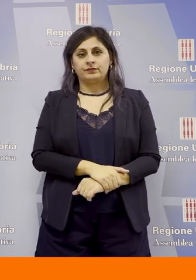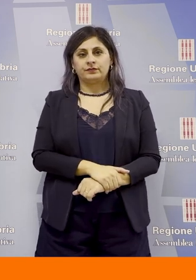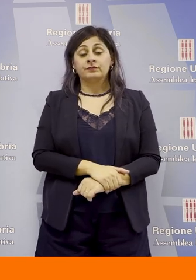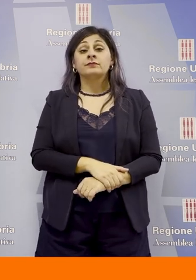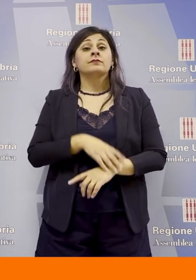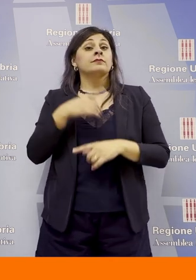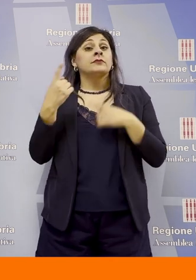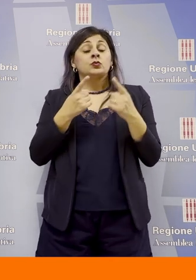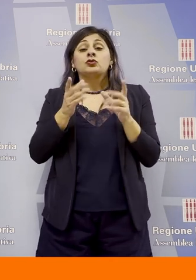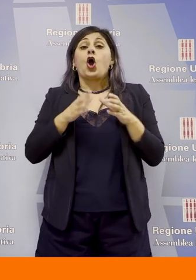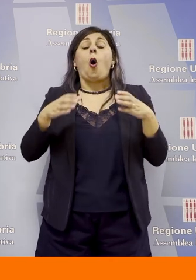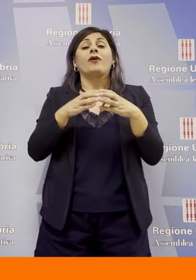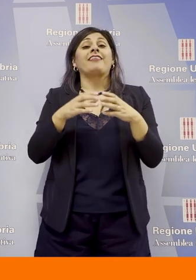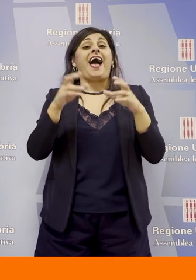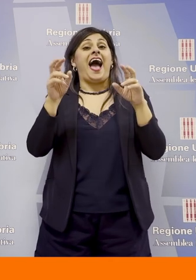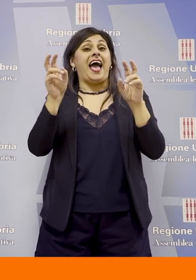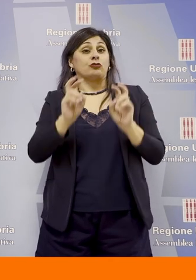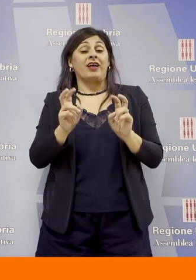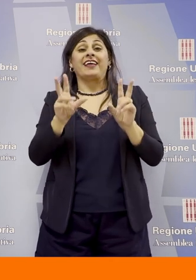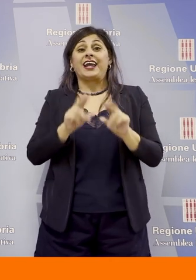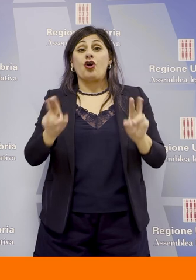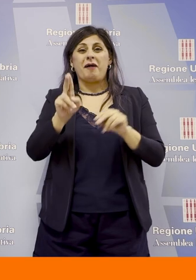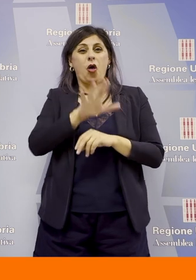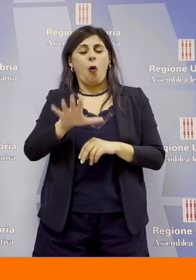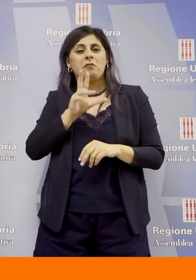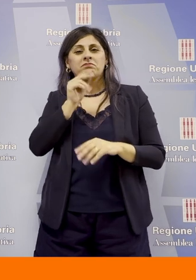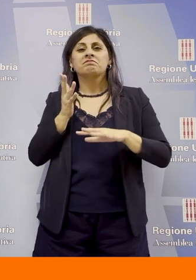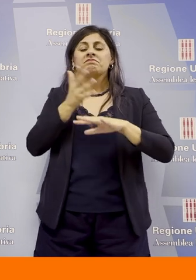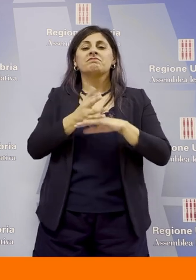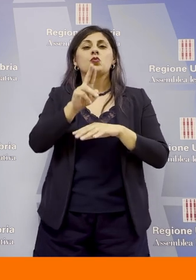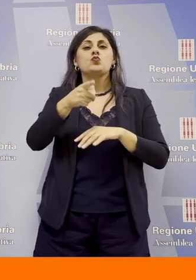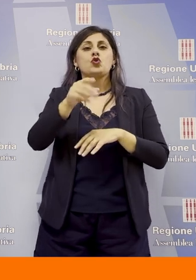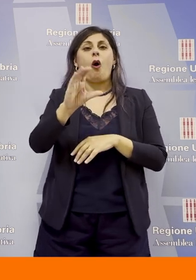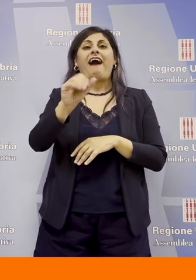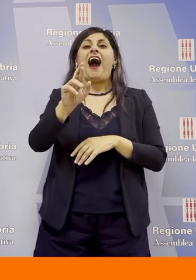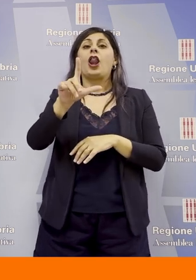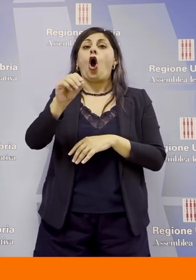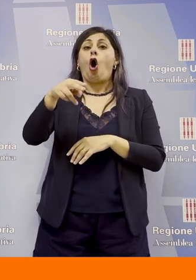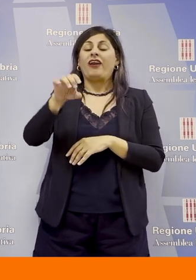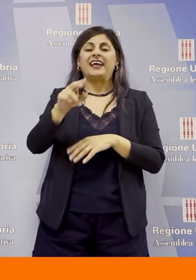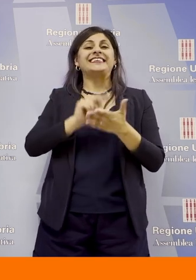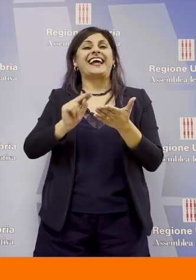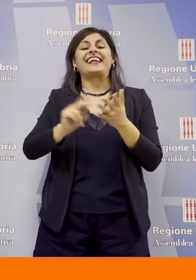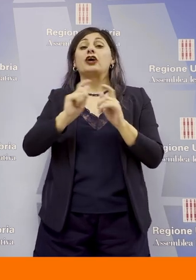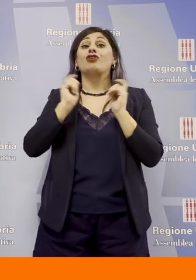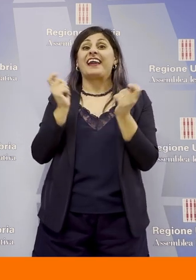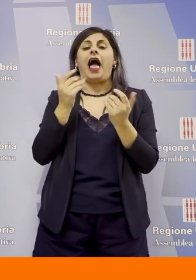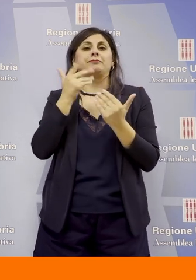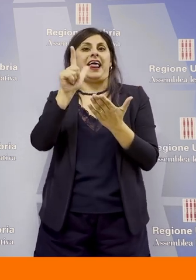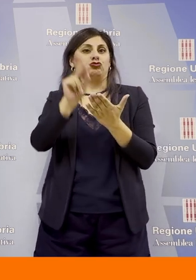delle comunità energetiche rinnovabili in Umbria ha parlato Ugo Carlone della segreteria generale dell'assemblea legislativa che ha